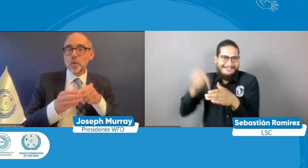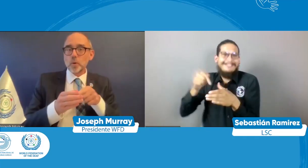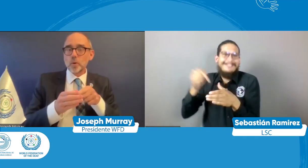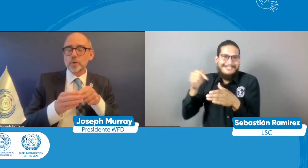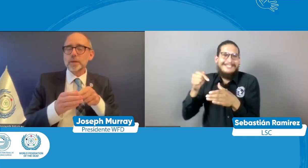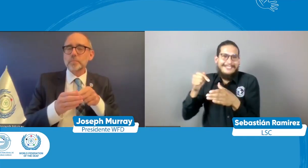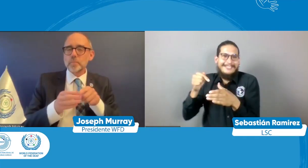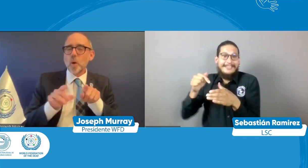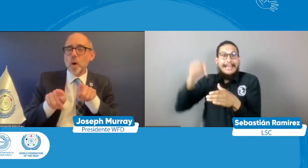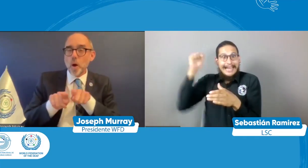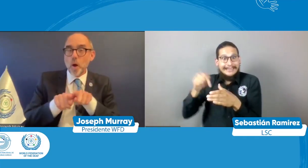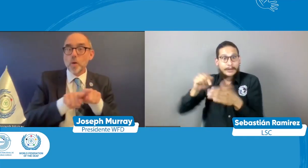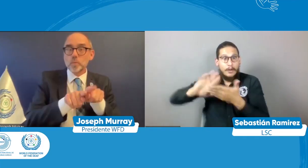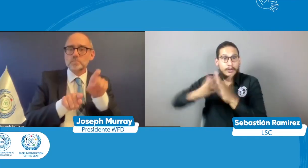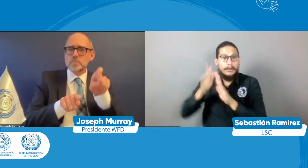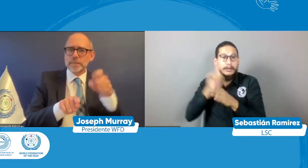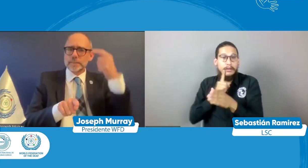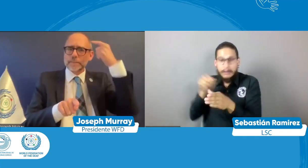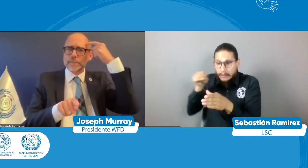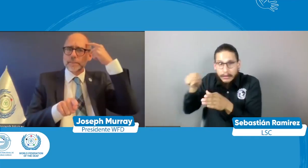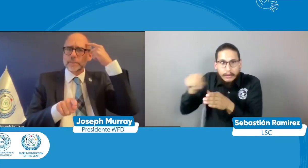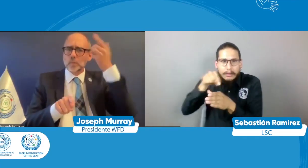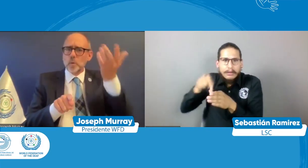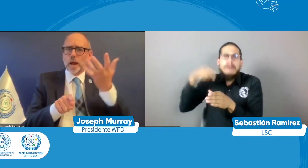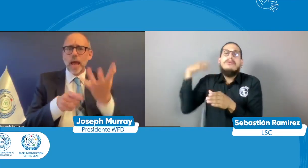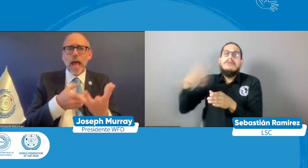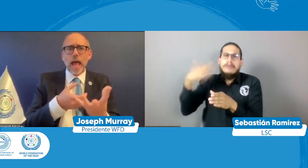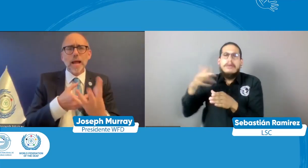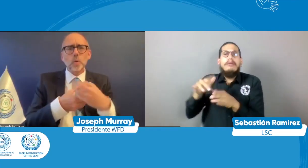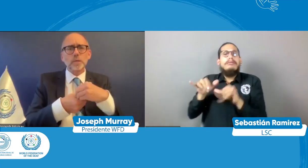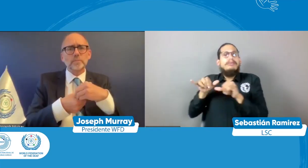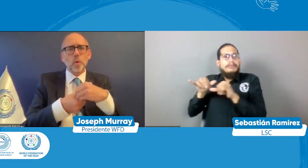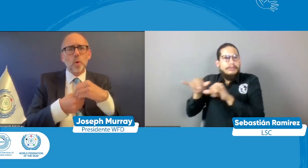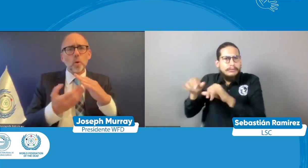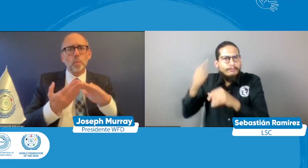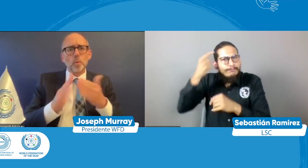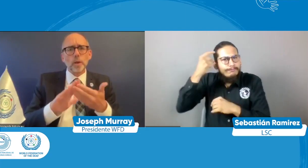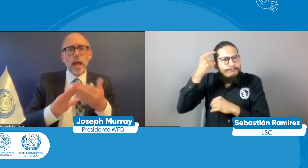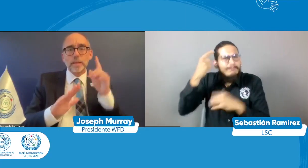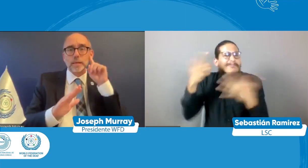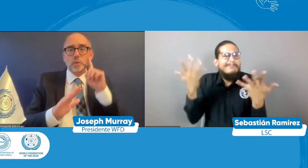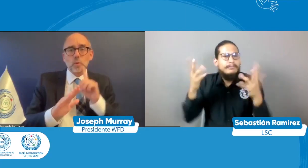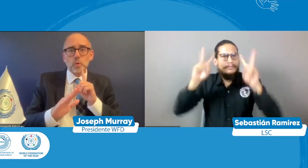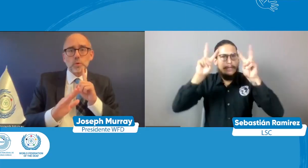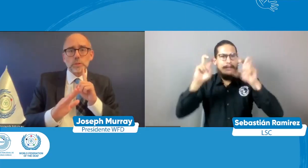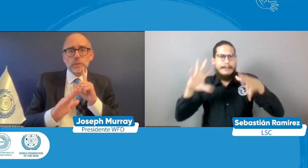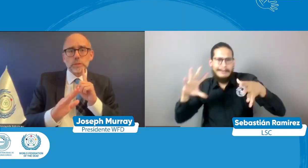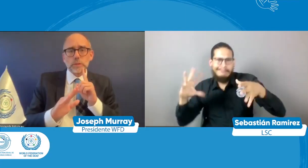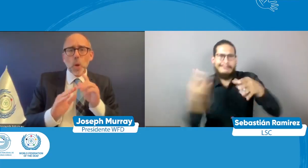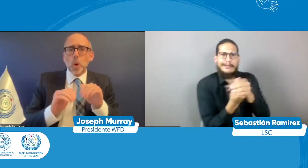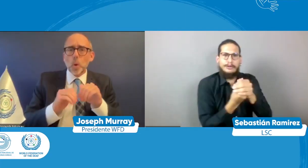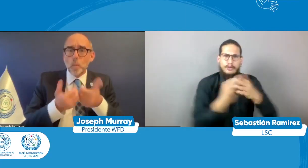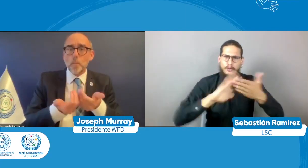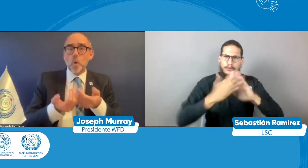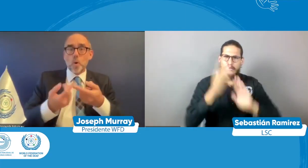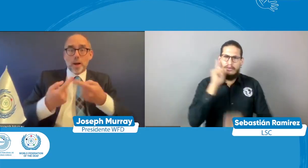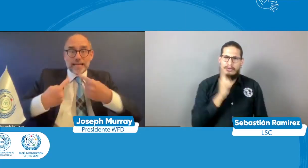que existen en su país de la misma manera es importante entonces hablar de inclusión y de la